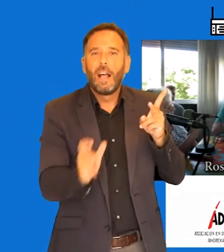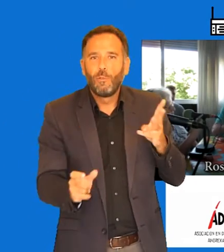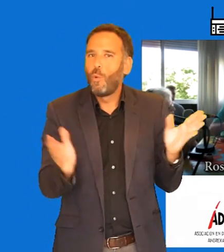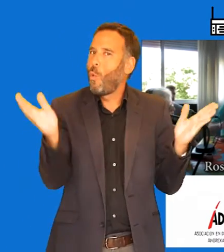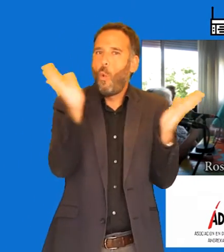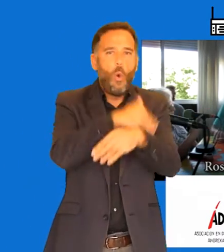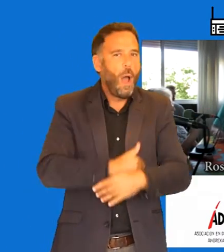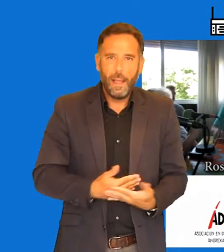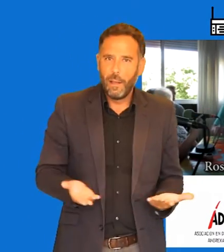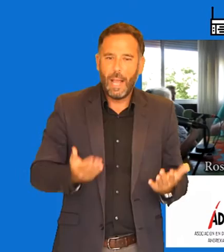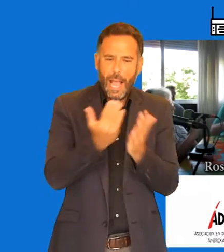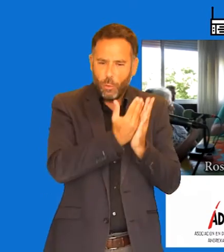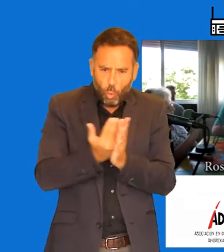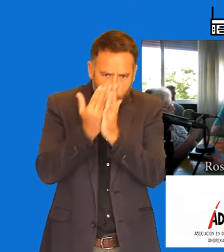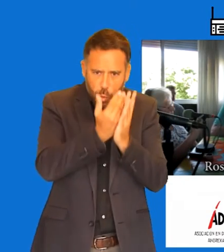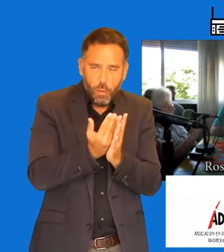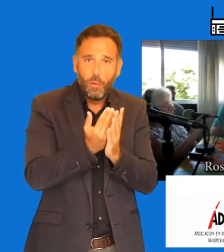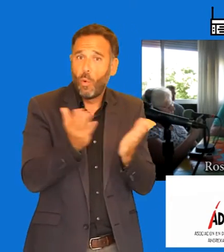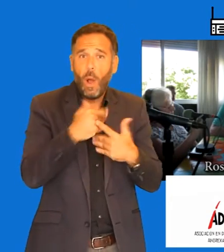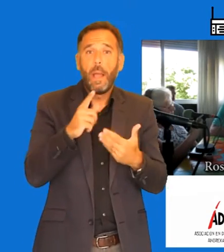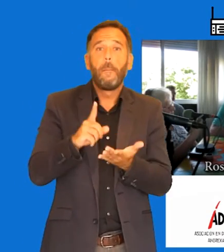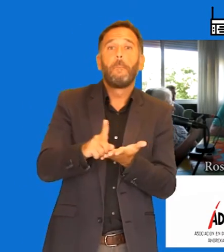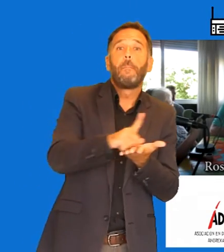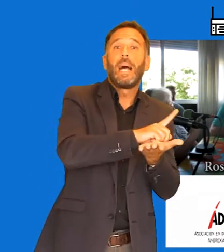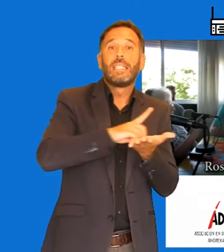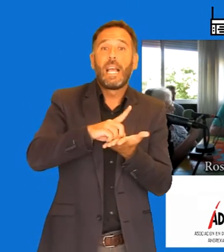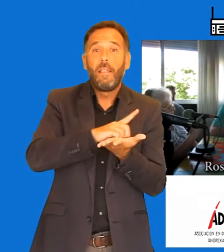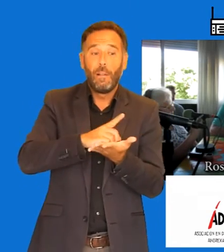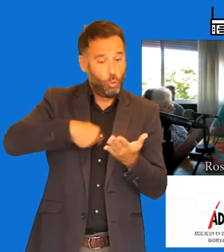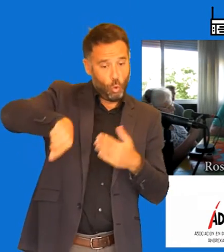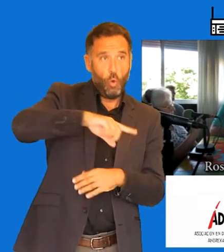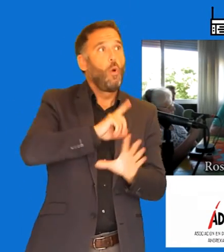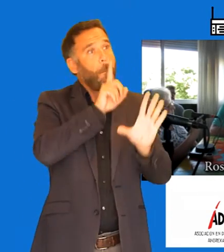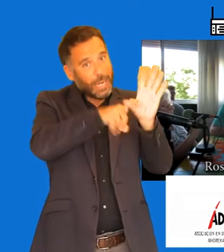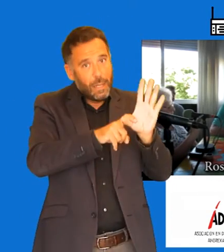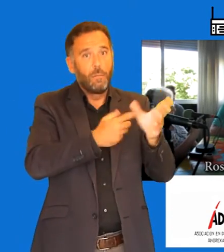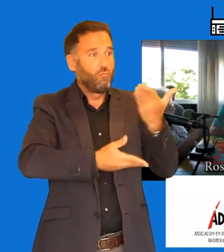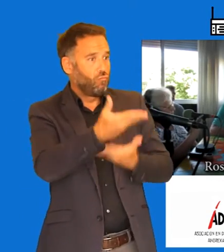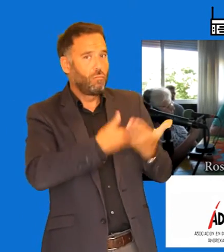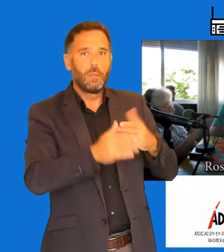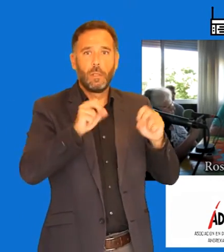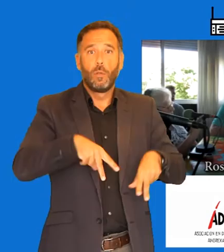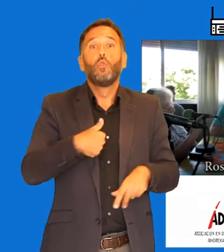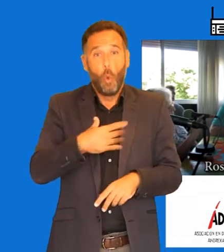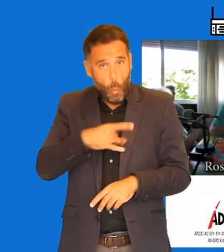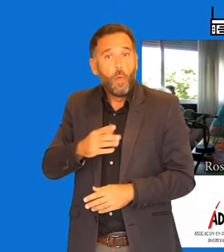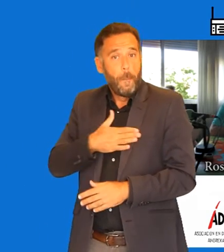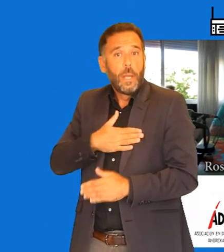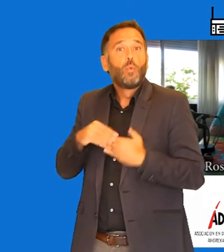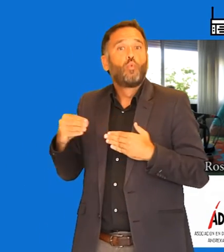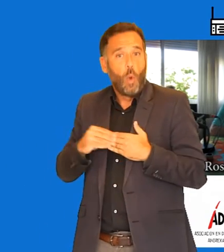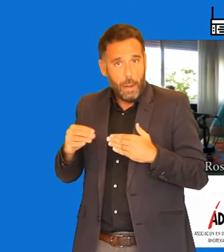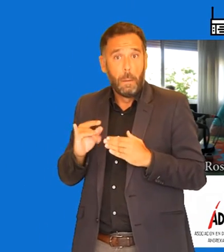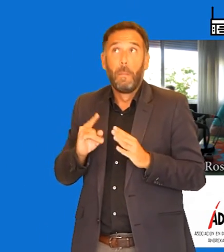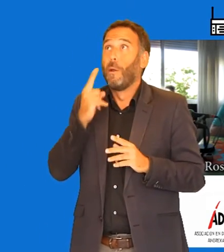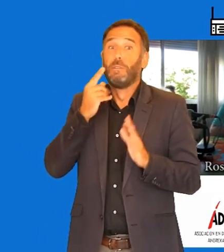No hay una base de datos donde todos participemos, ¿vale? Yo te puedo dar mi base de datos, pero yo